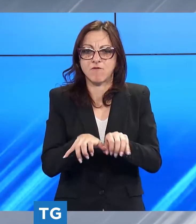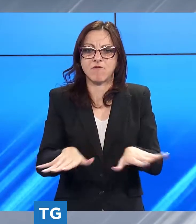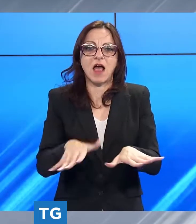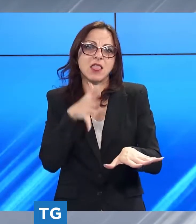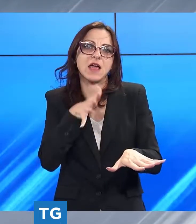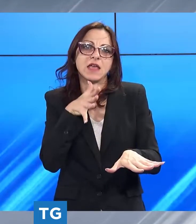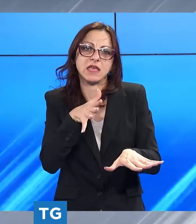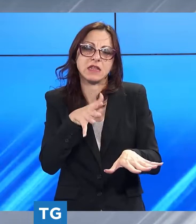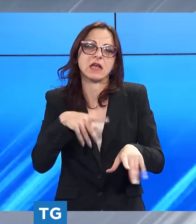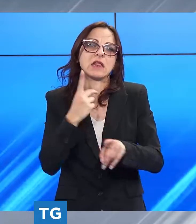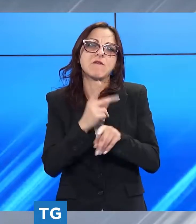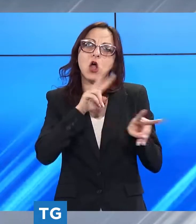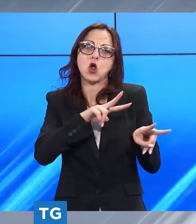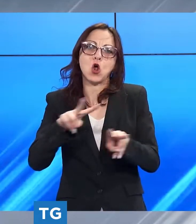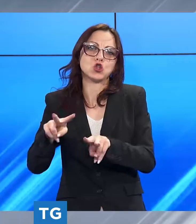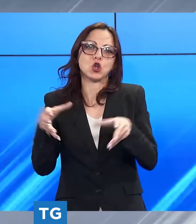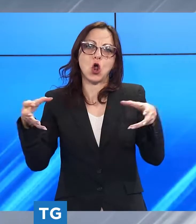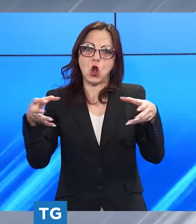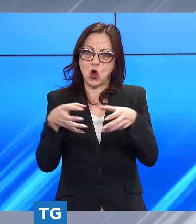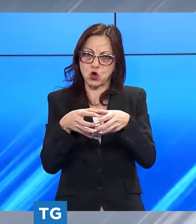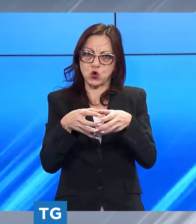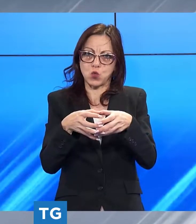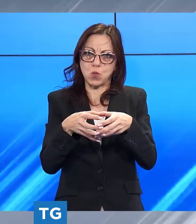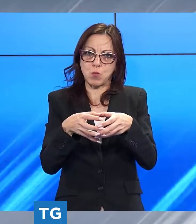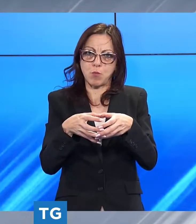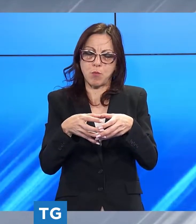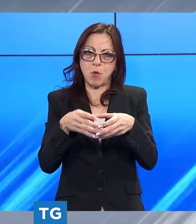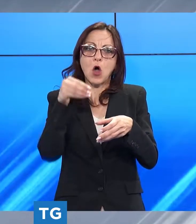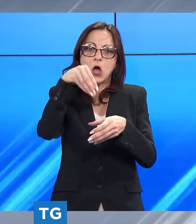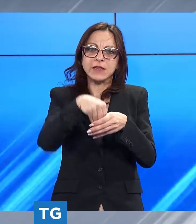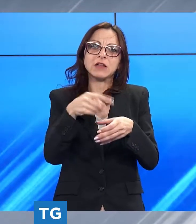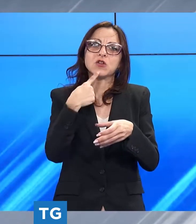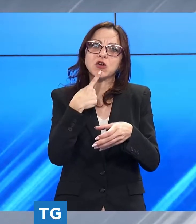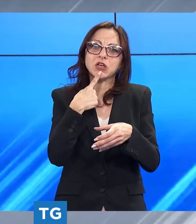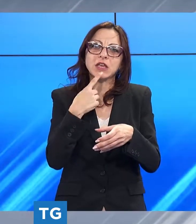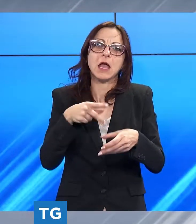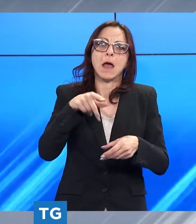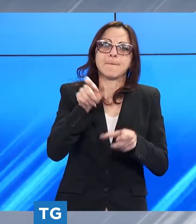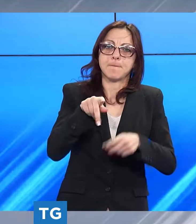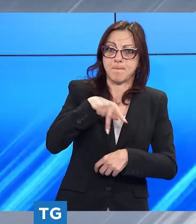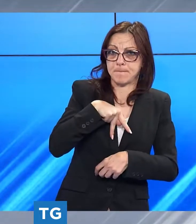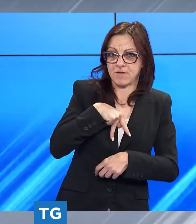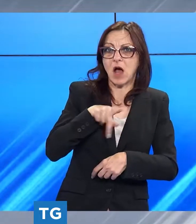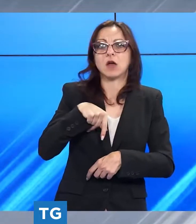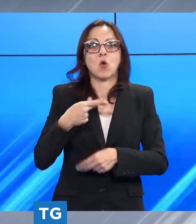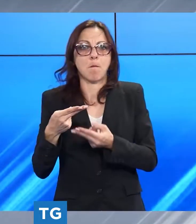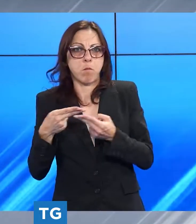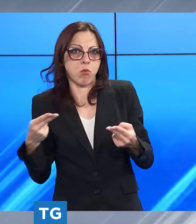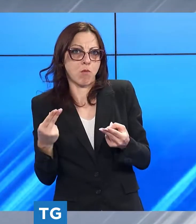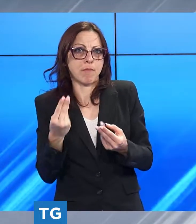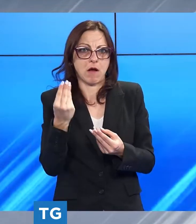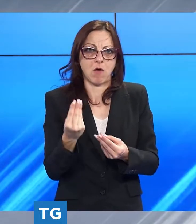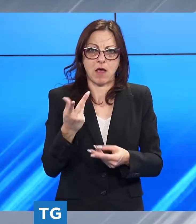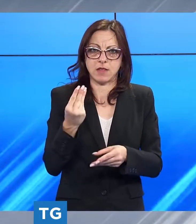di controllo a partecipazione sia pubblica che privata quella sotto la piana di lucca la più grande riserva idrica della toscana